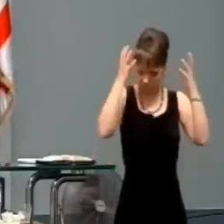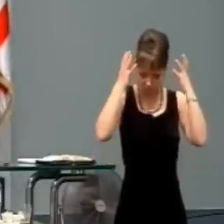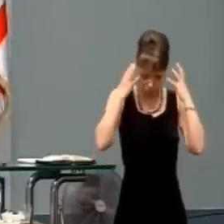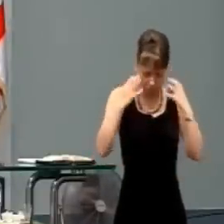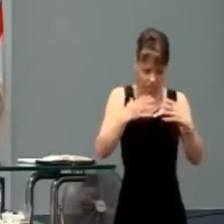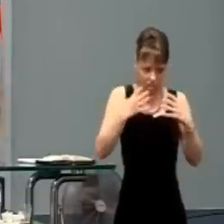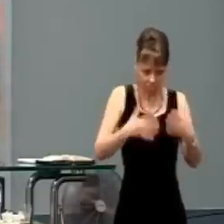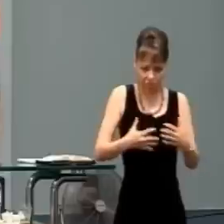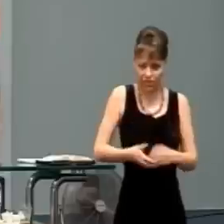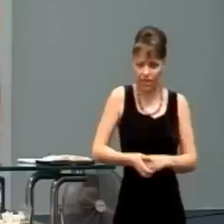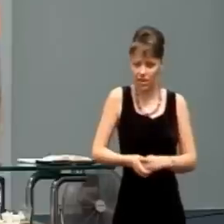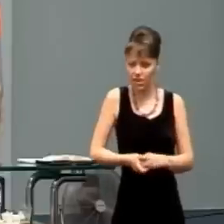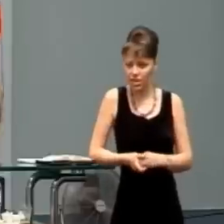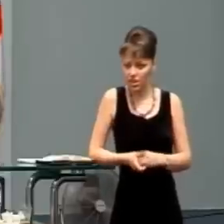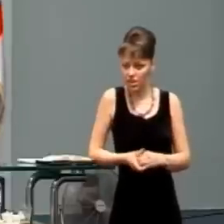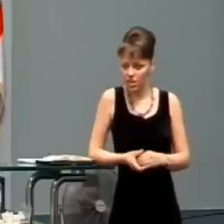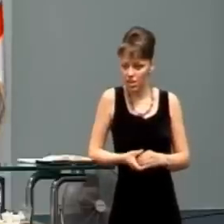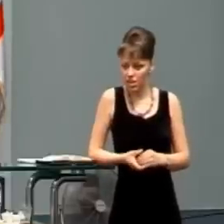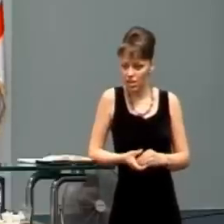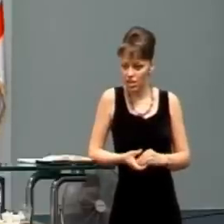Stále bola pokrytá krvou.